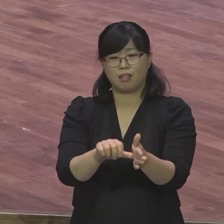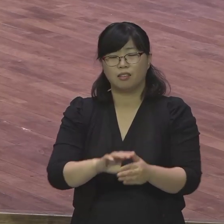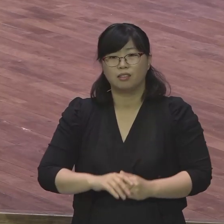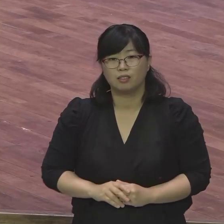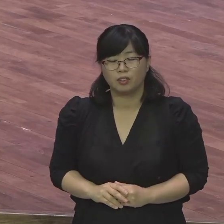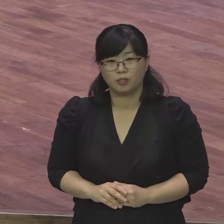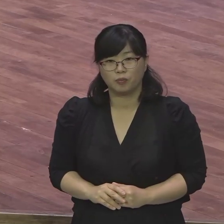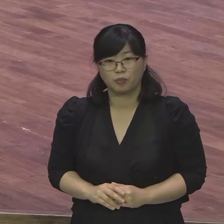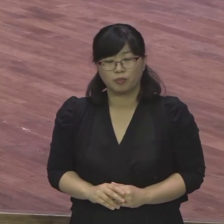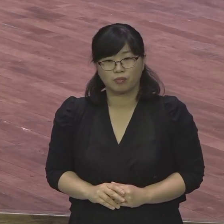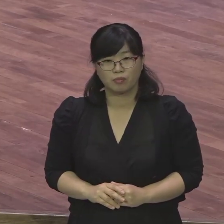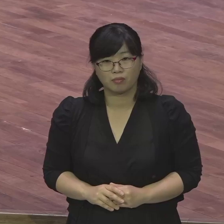너희들의 확신을 가지고